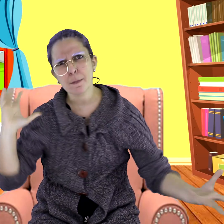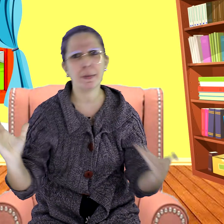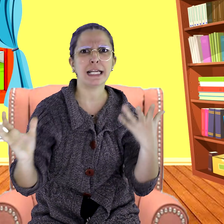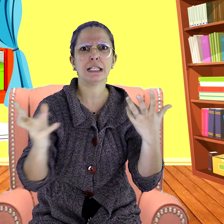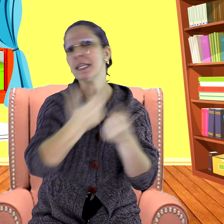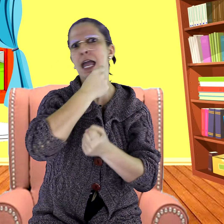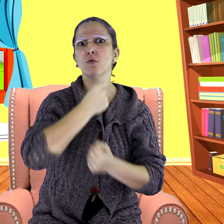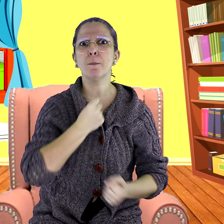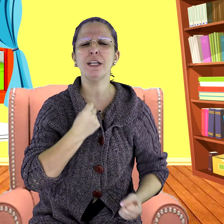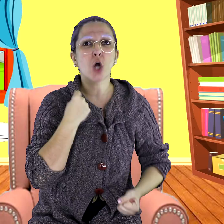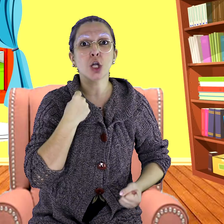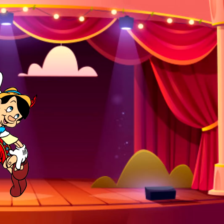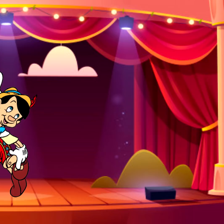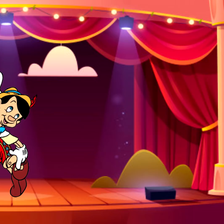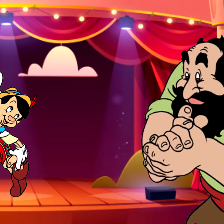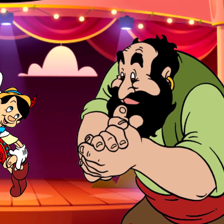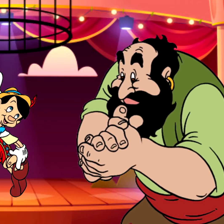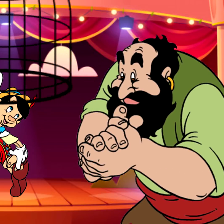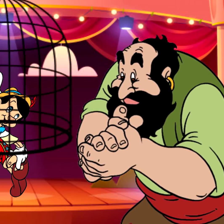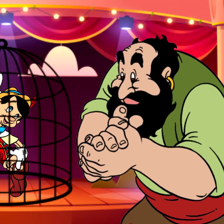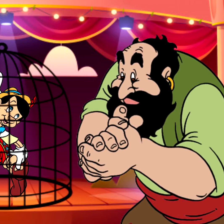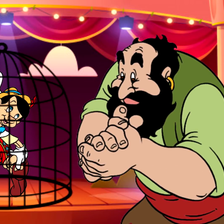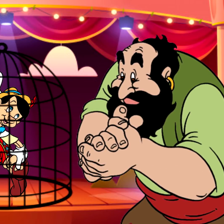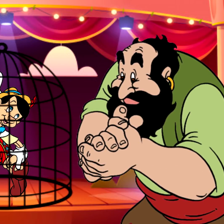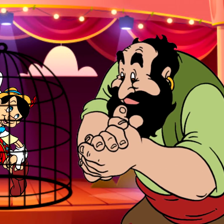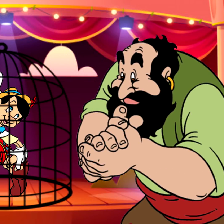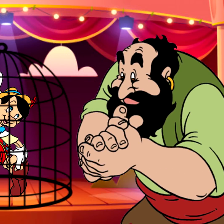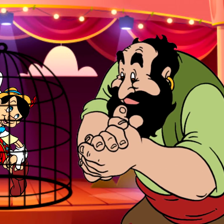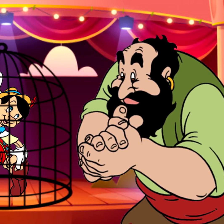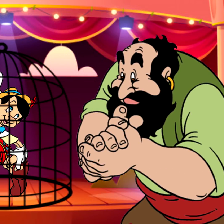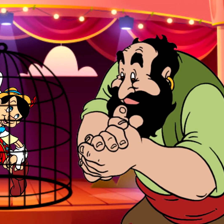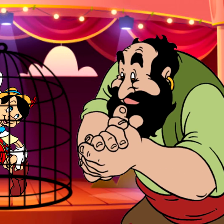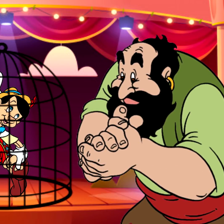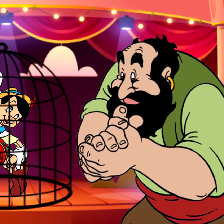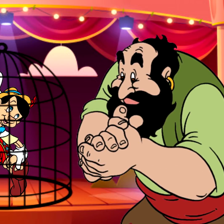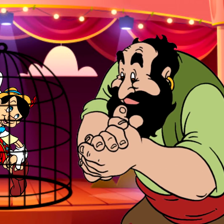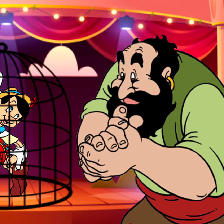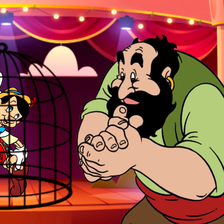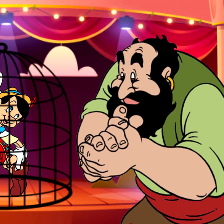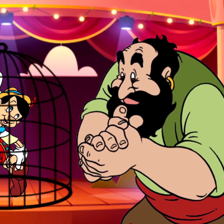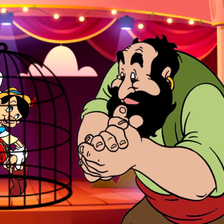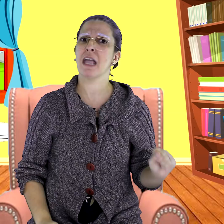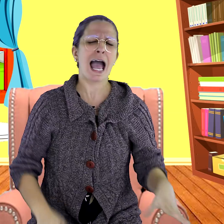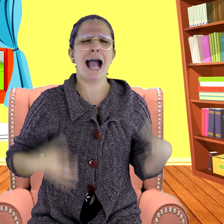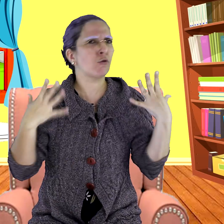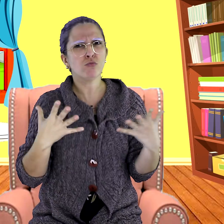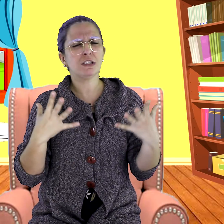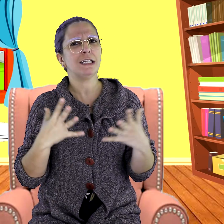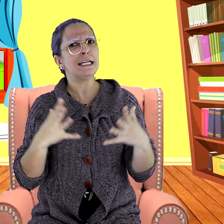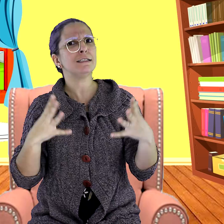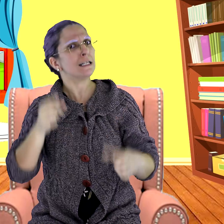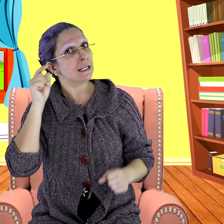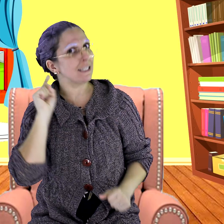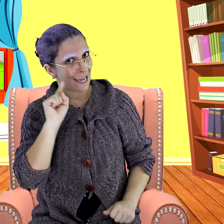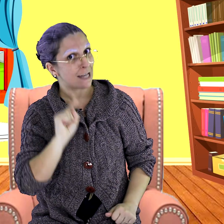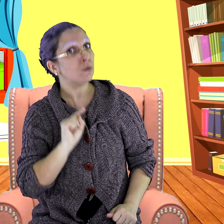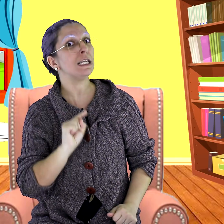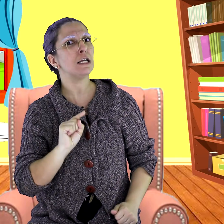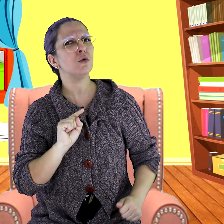prendeu o Pinóquio e não deixou mais o Pinóquio voltar para casa. A consciência, que era o grilo,